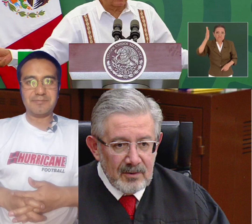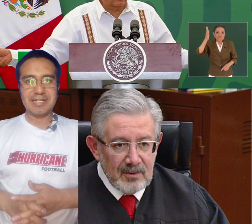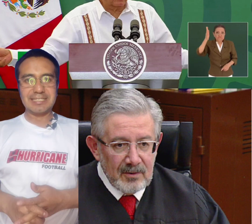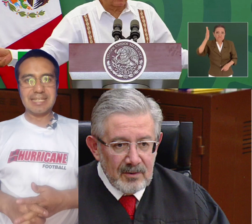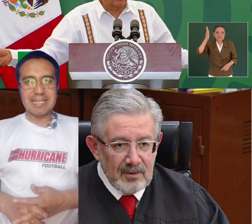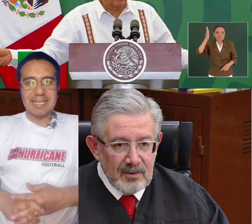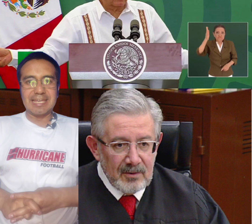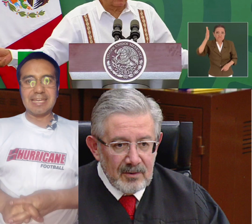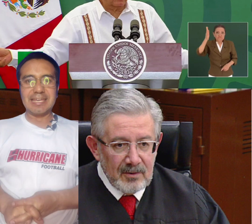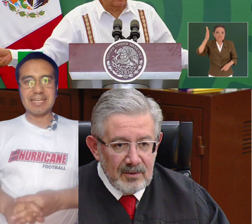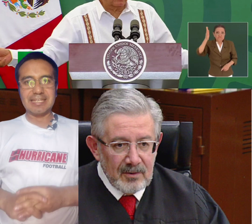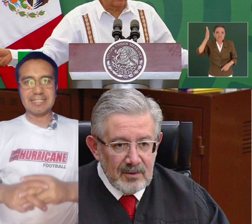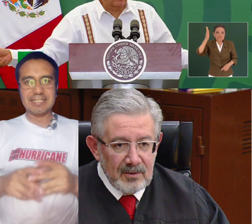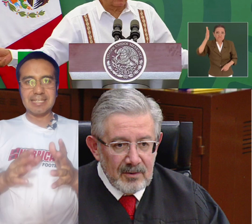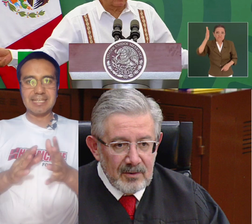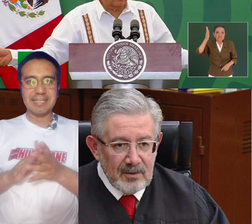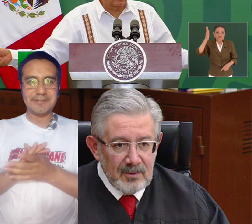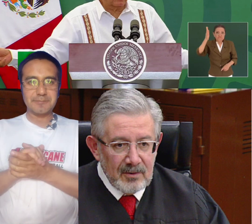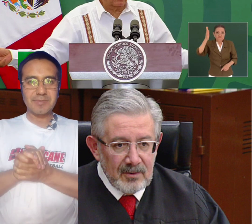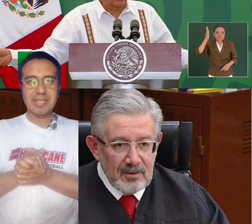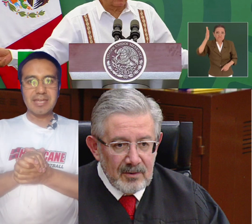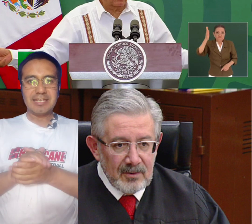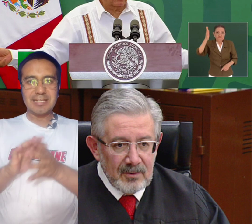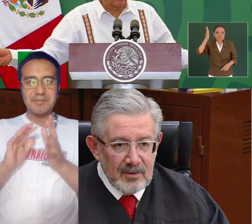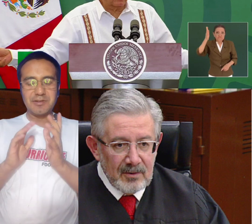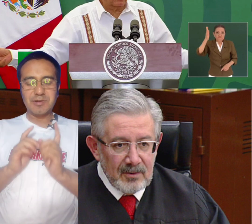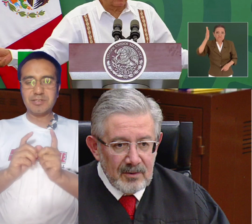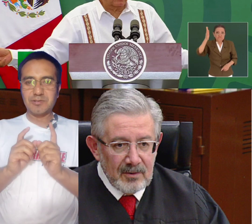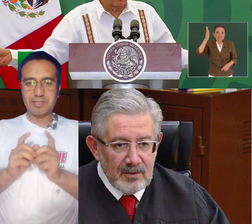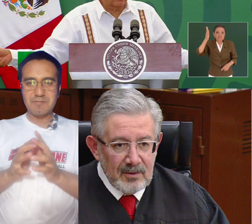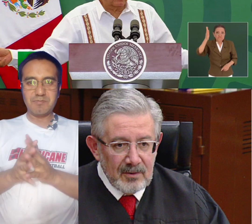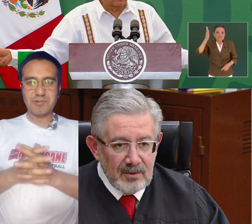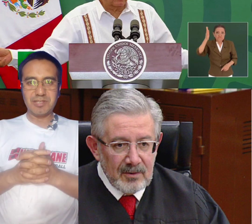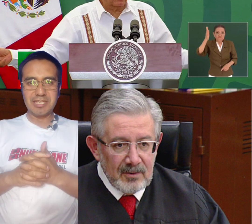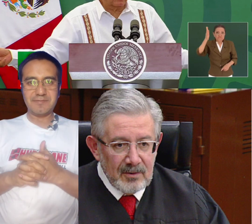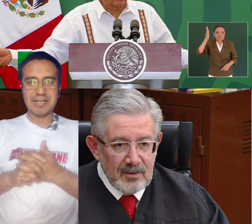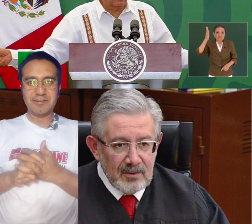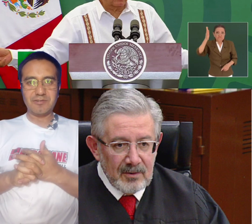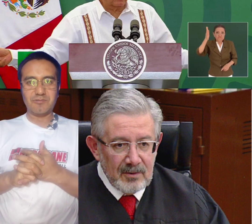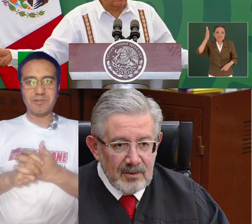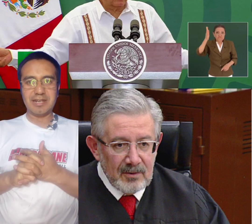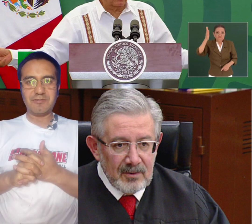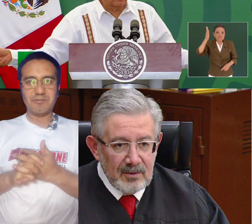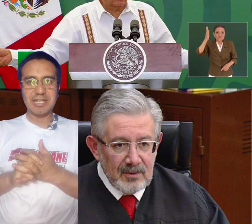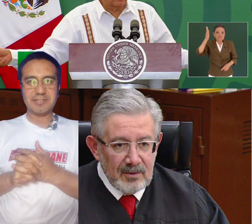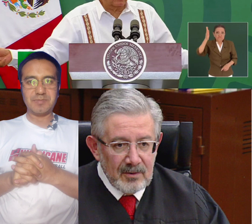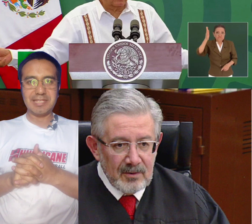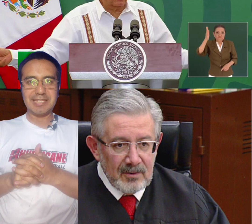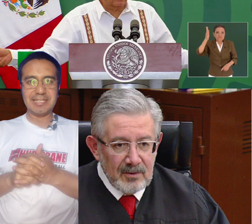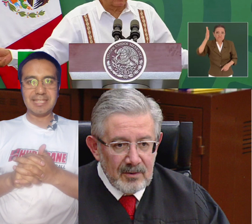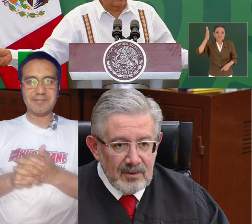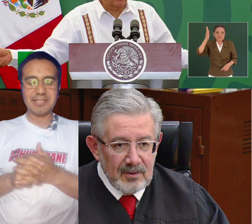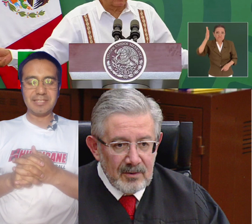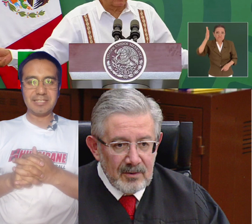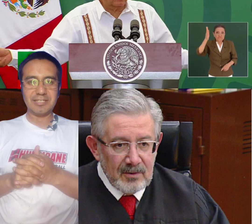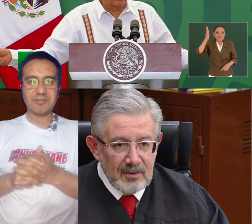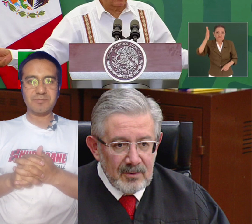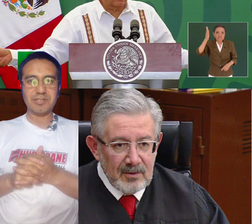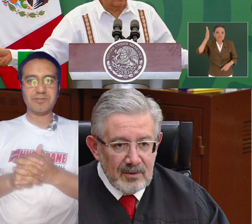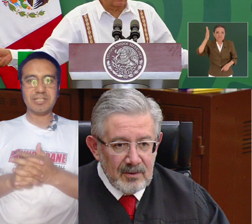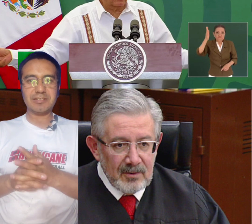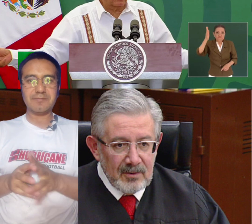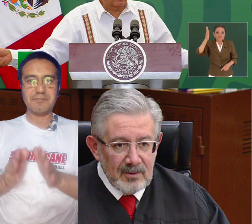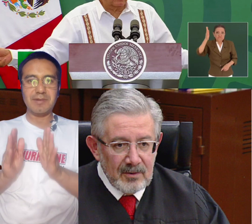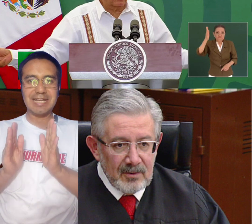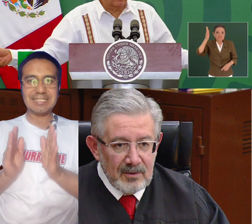fíjate nada más que saben cuánto tiempo lleva un expediente de 25